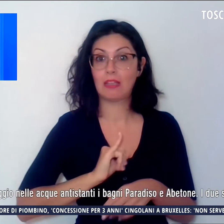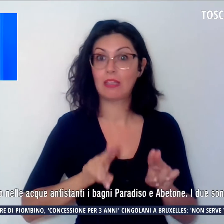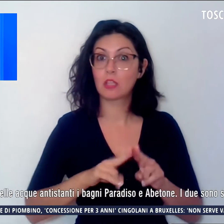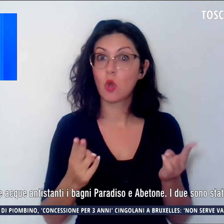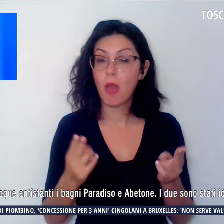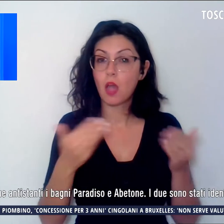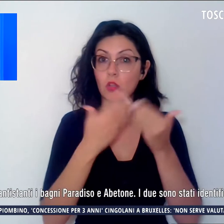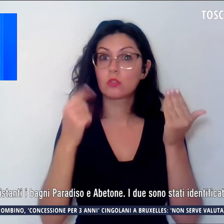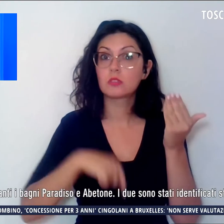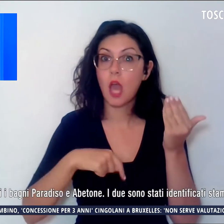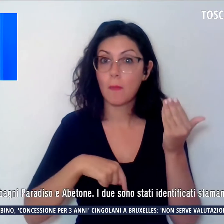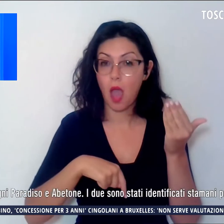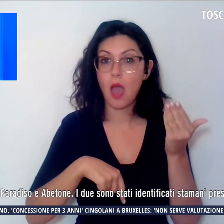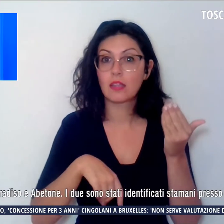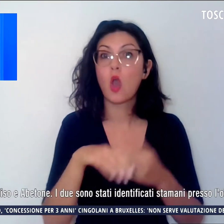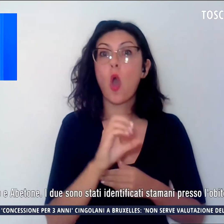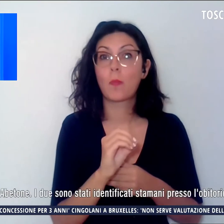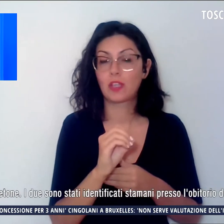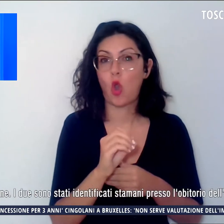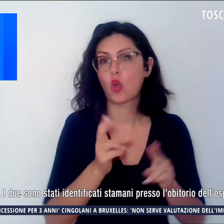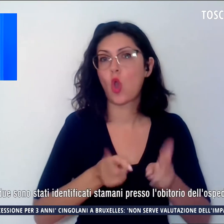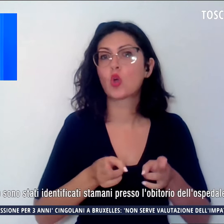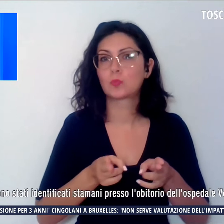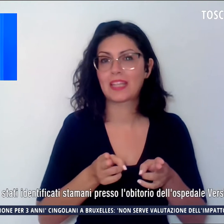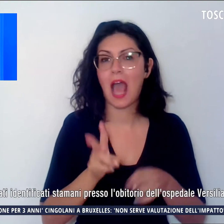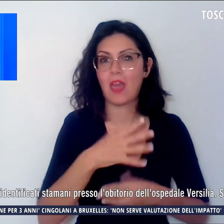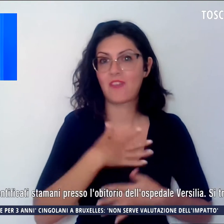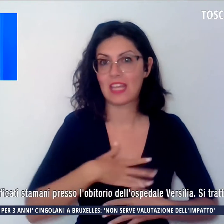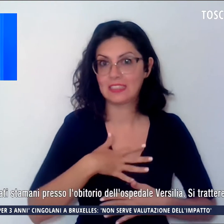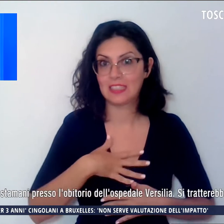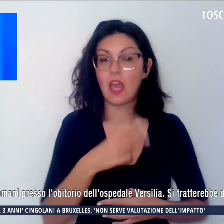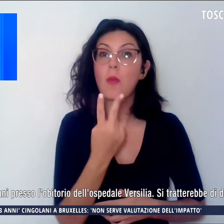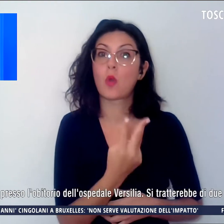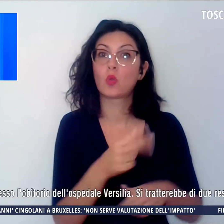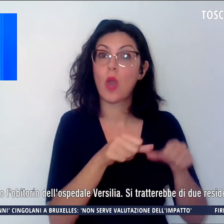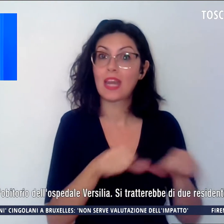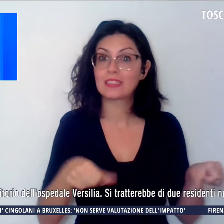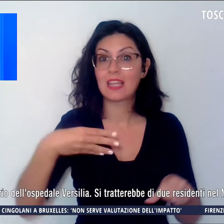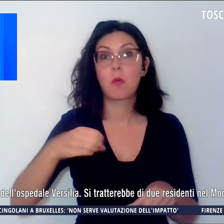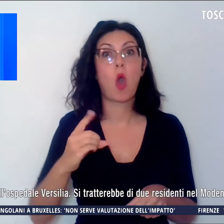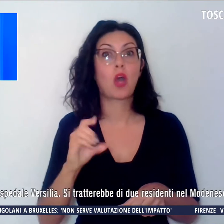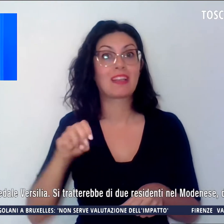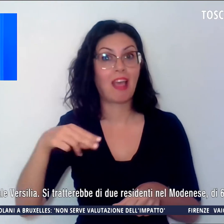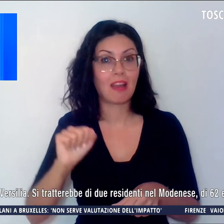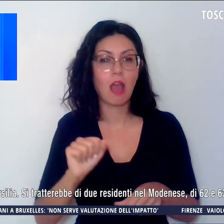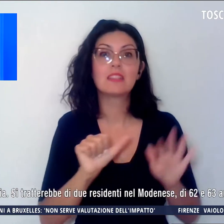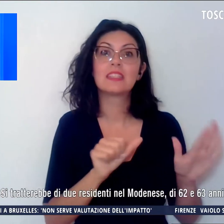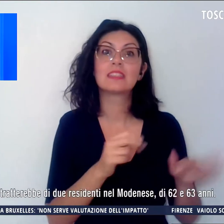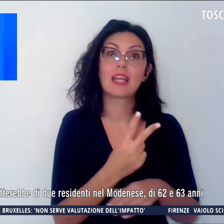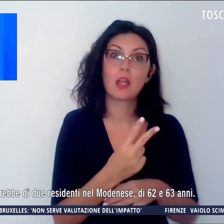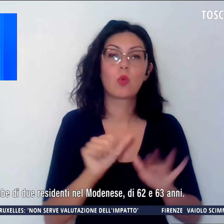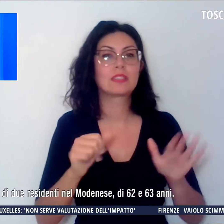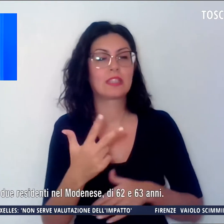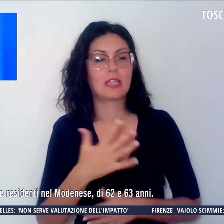all'obitorio dell'ospedale Versilia. Si tratterebbe di due residenti nel modenese di 62 e 63